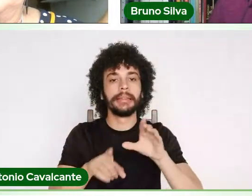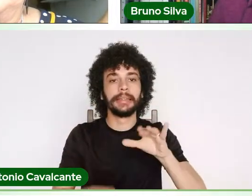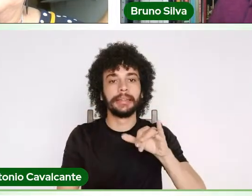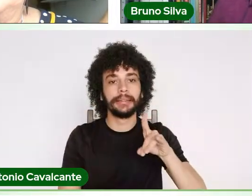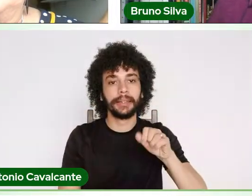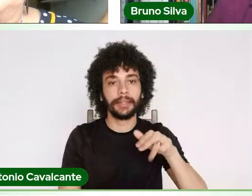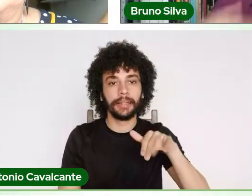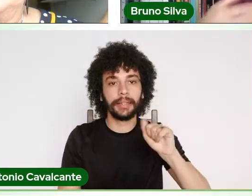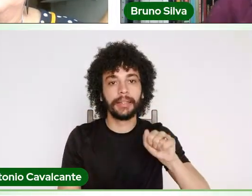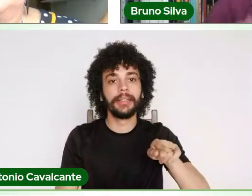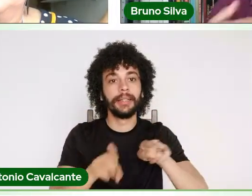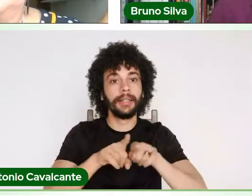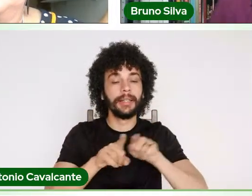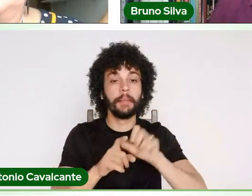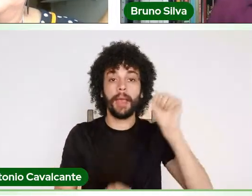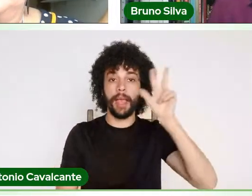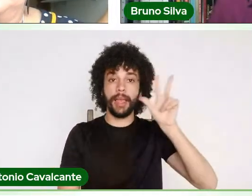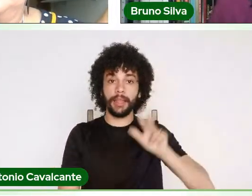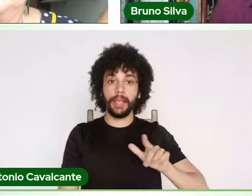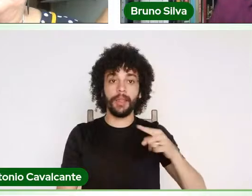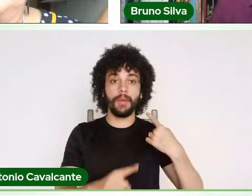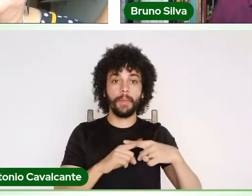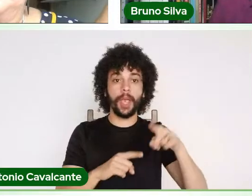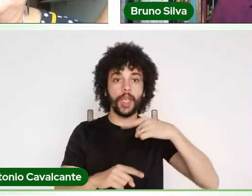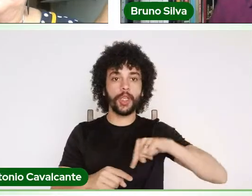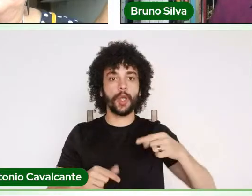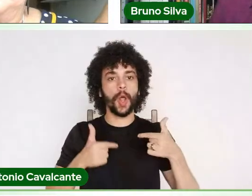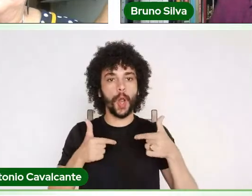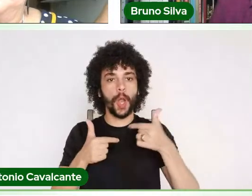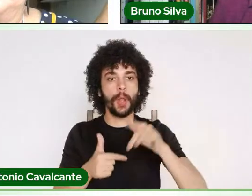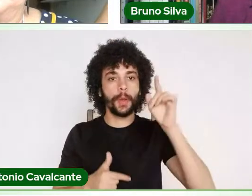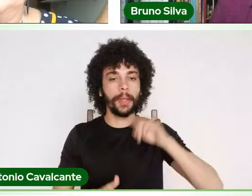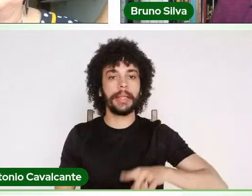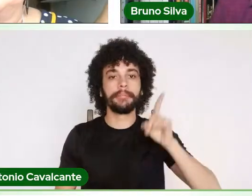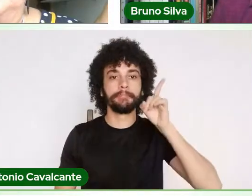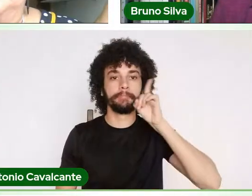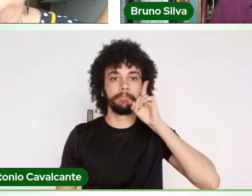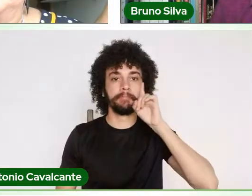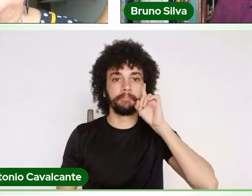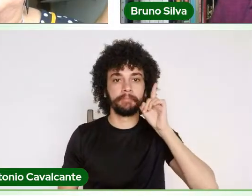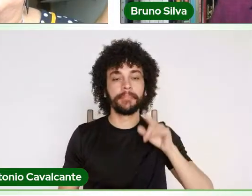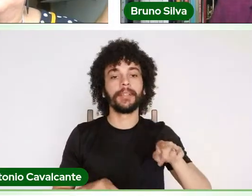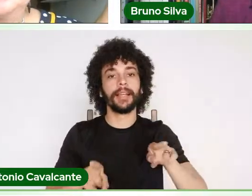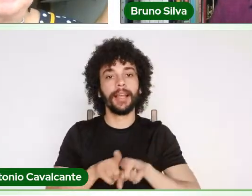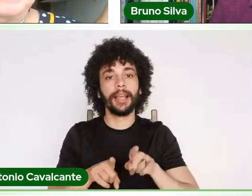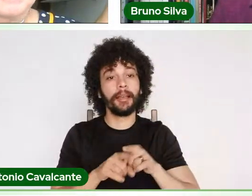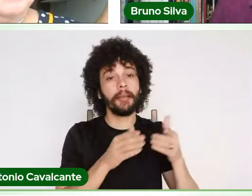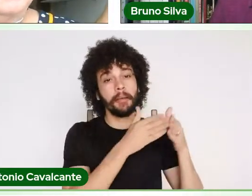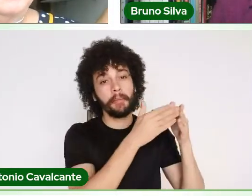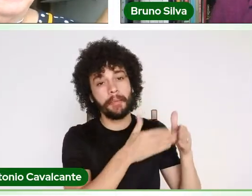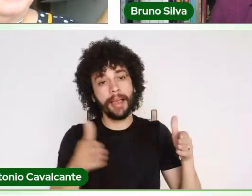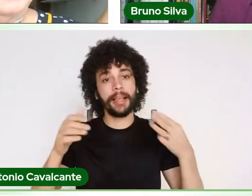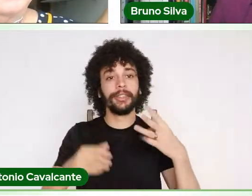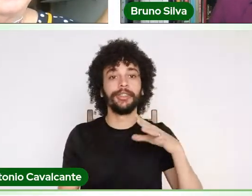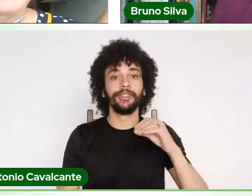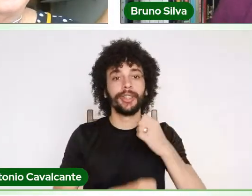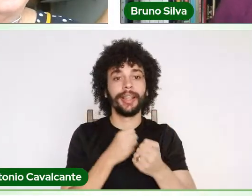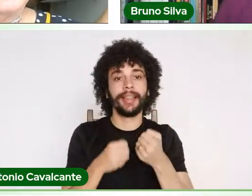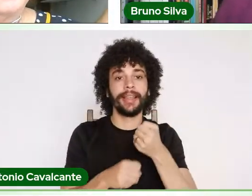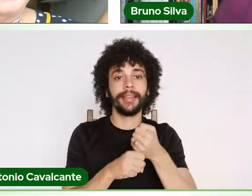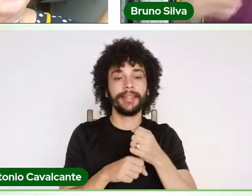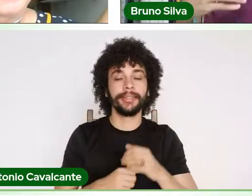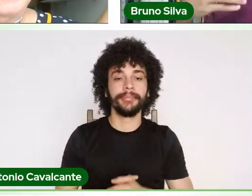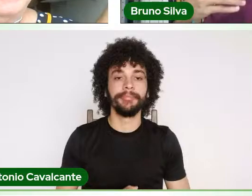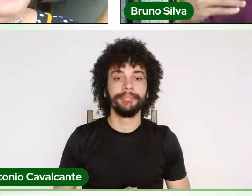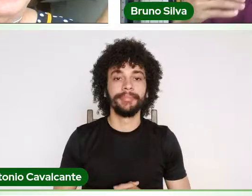estejam atentos, porque a nossa luta é diária, e como a senhora bem colocou aí, já se passam mais de 30 anos da sua luta, e a gente